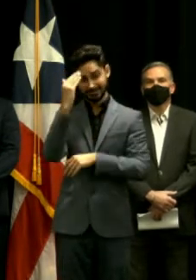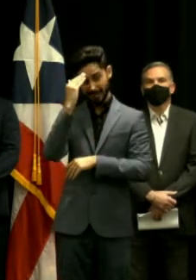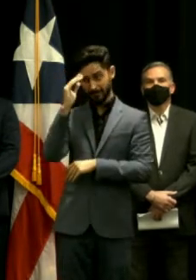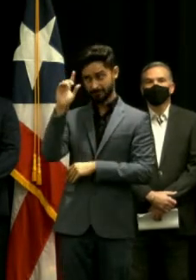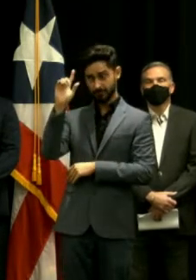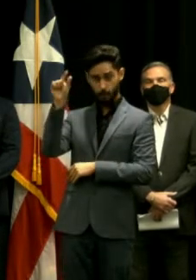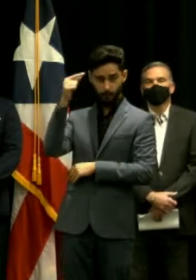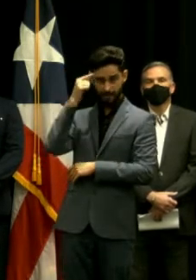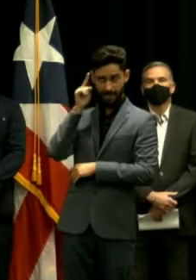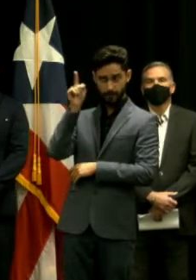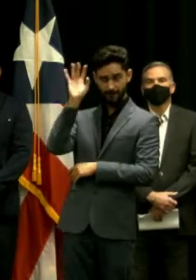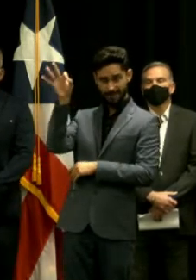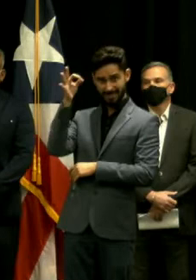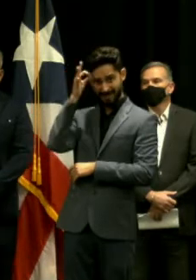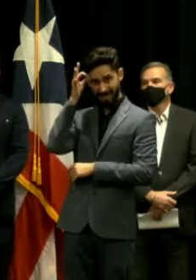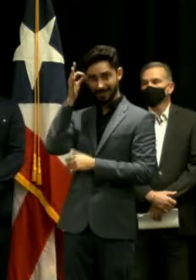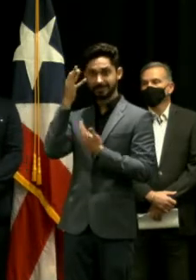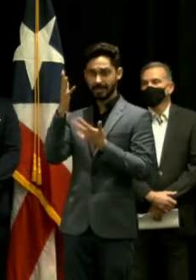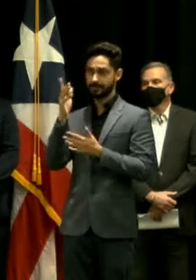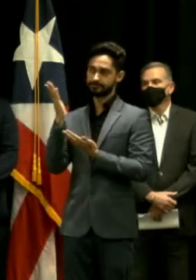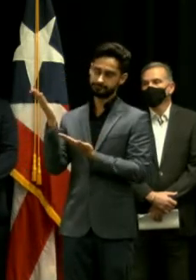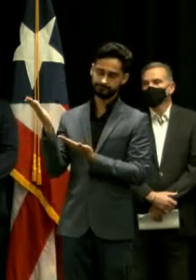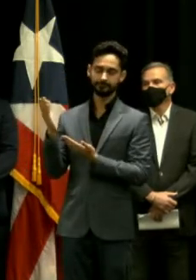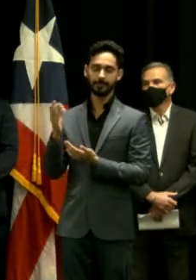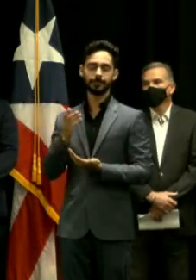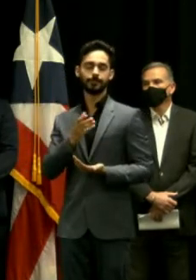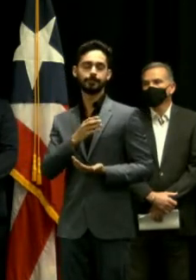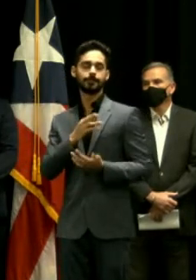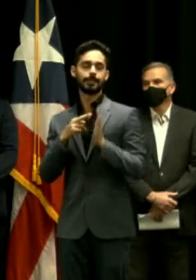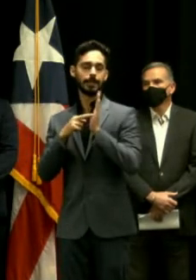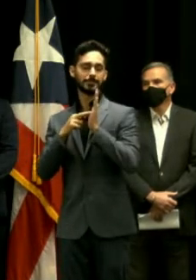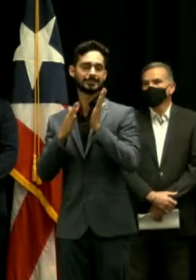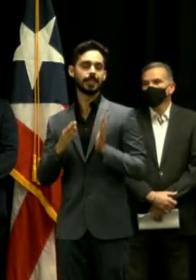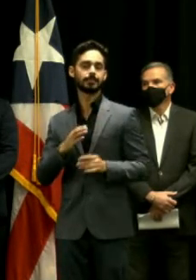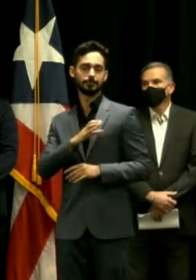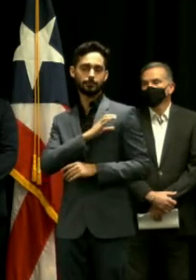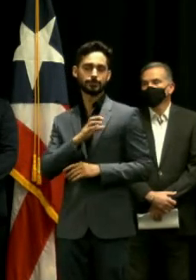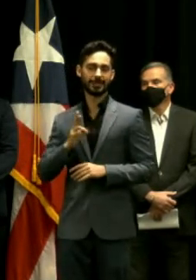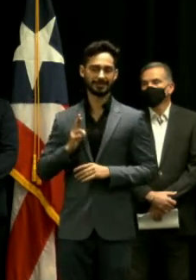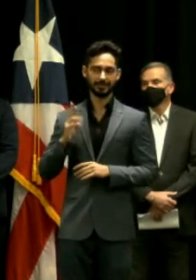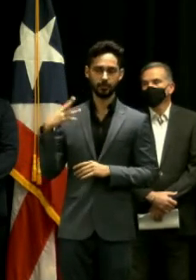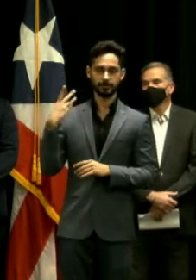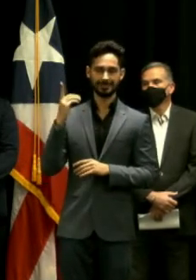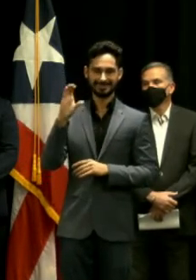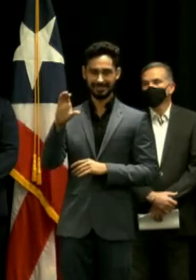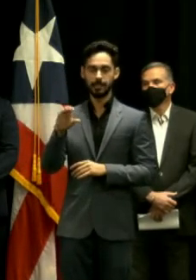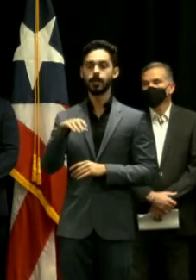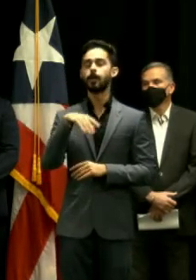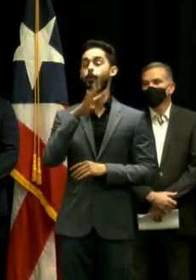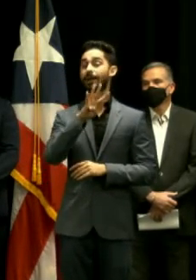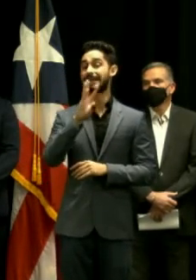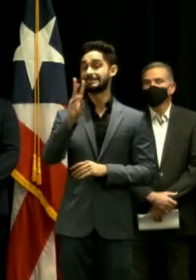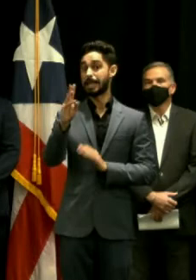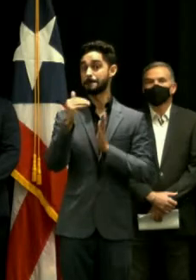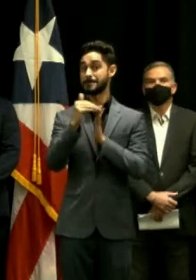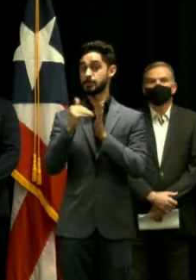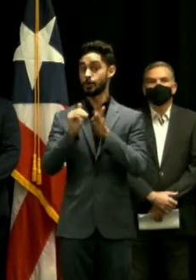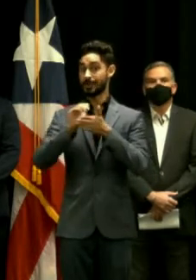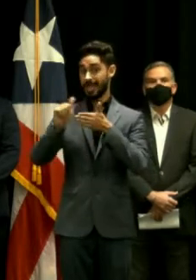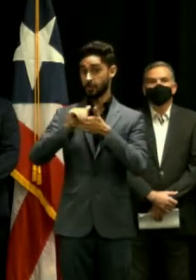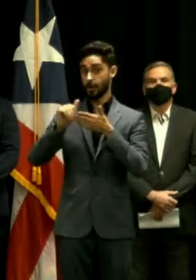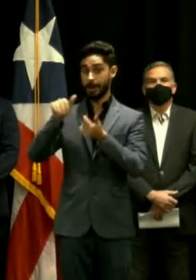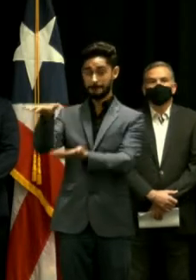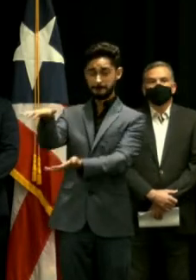por gestiones de nuestra comisionada residente, asignó hasta la cantidad de 46 millones de dólares para la construcción de esta